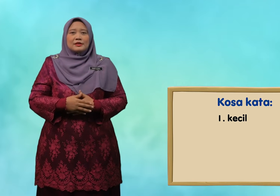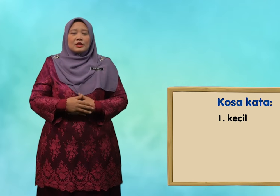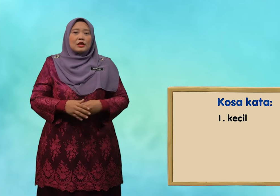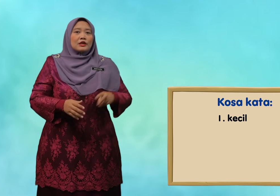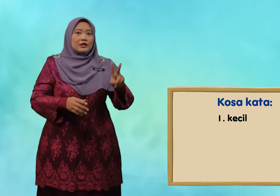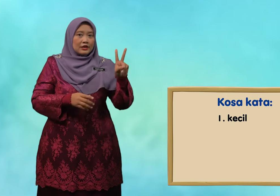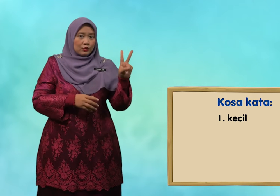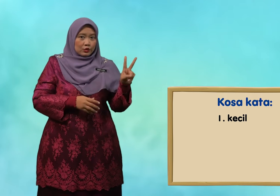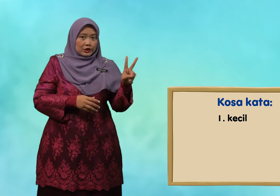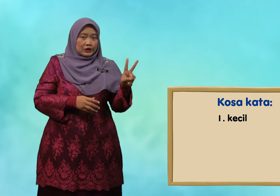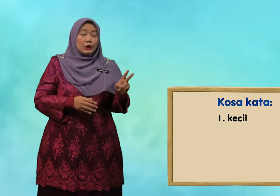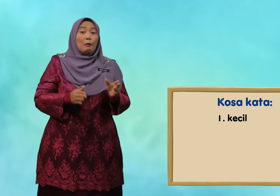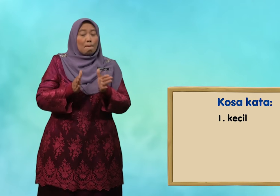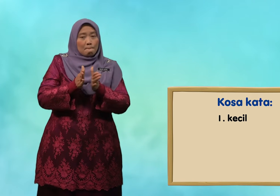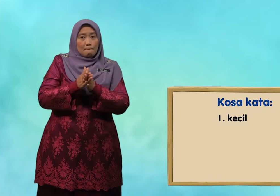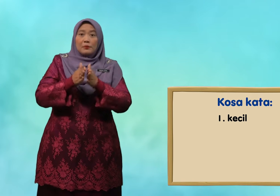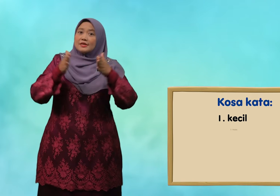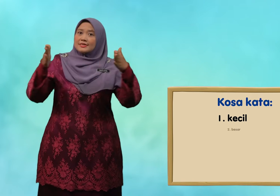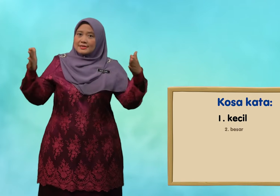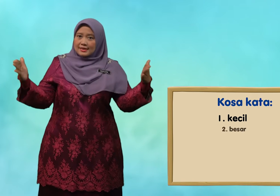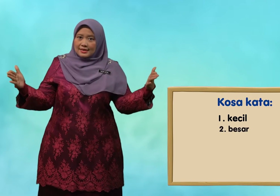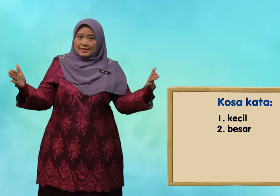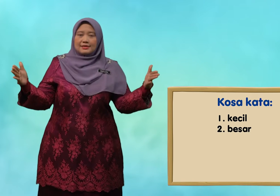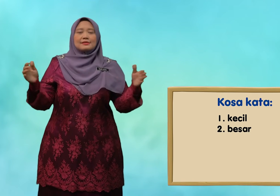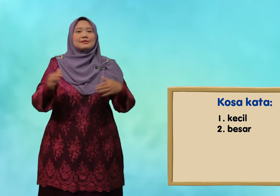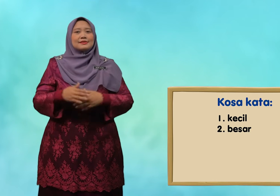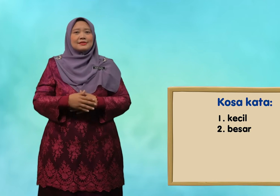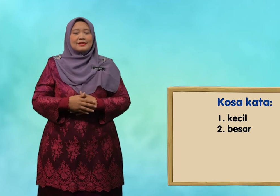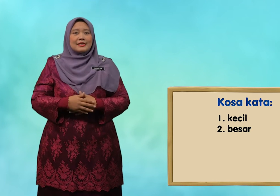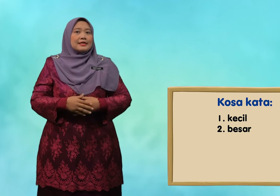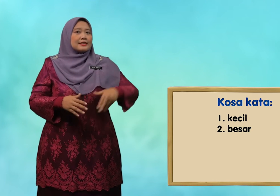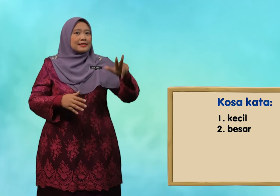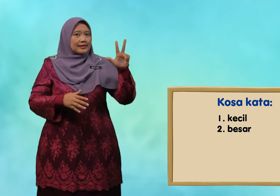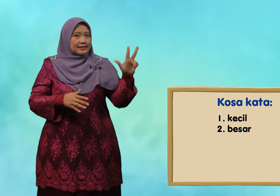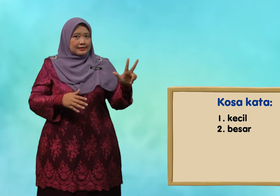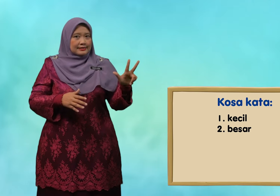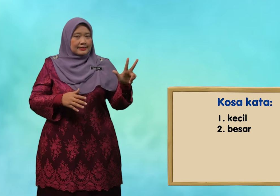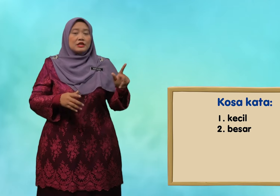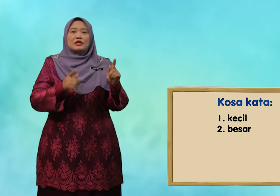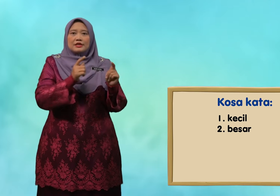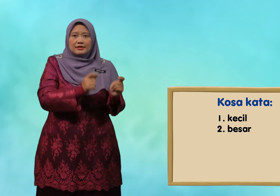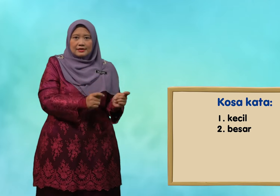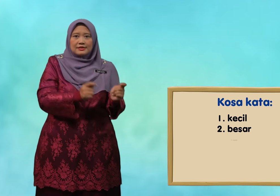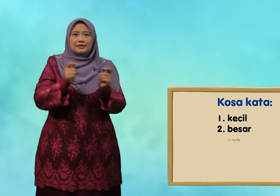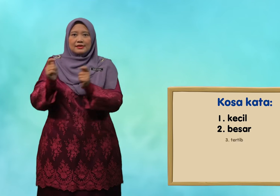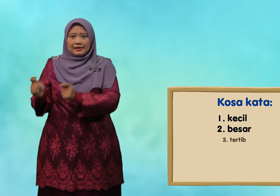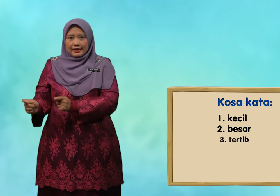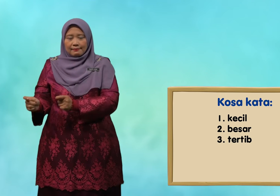Kedua, besar. Ketiga, tertib.